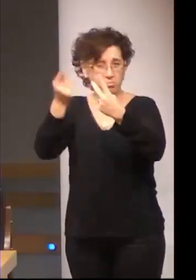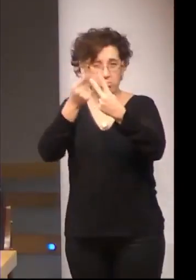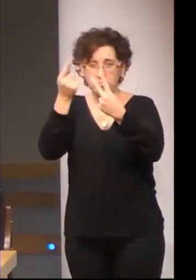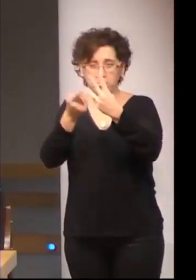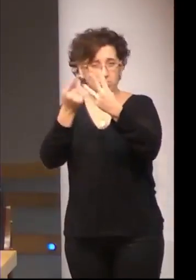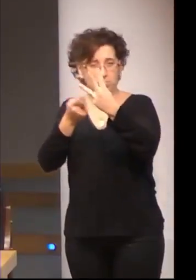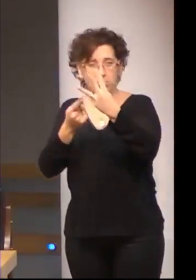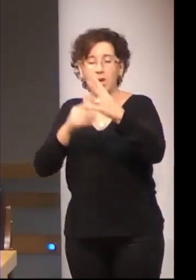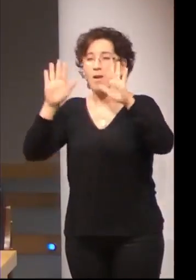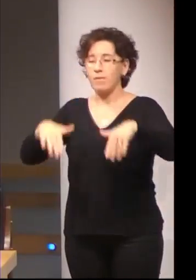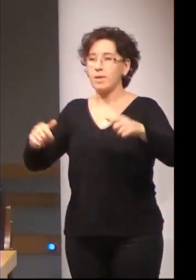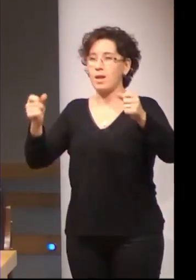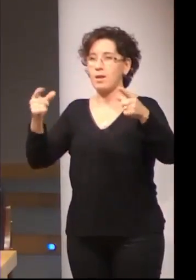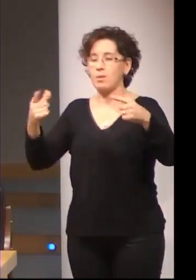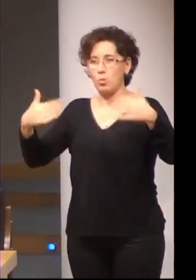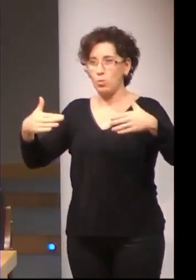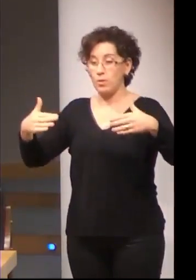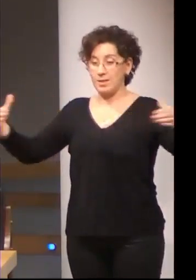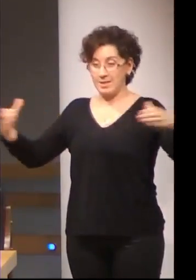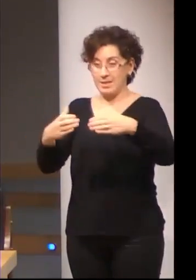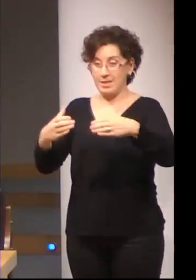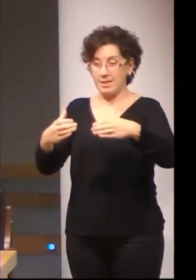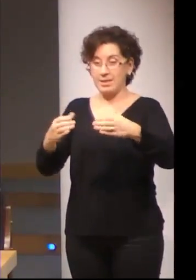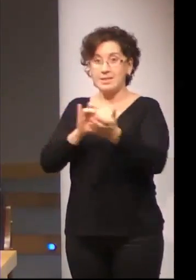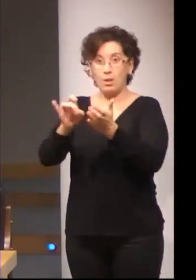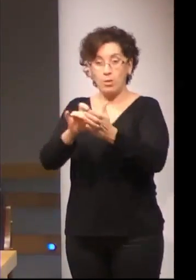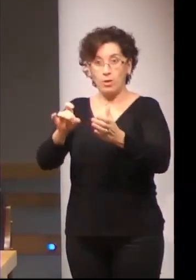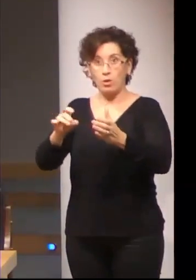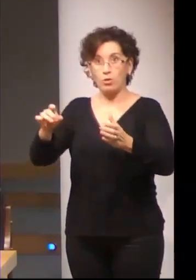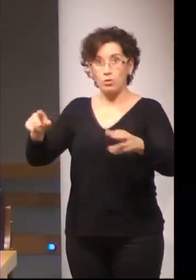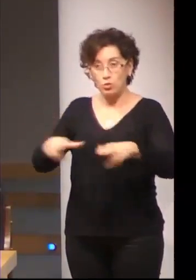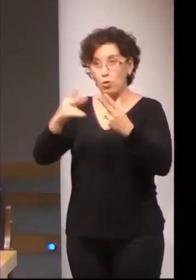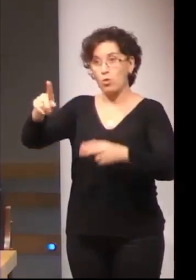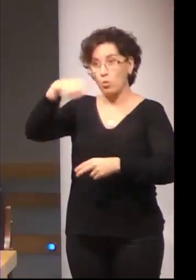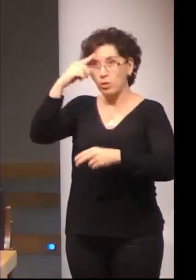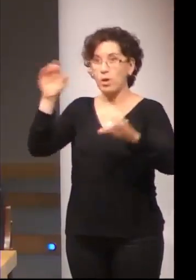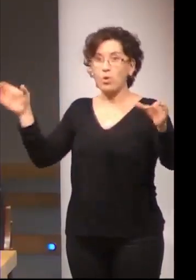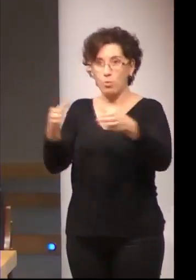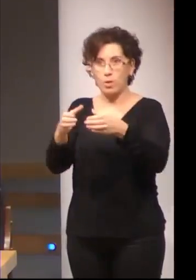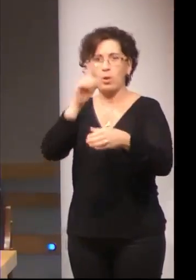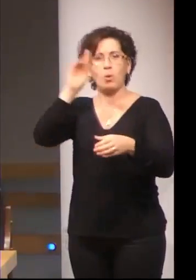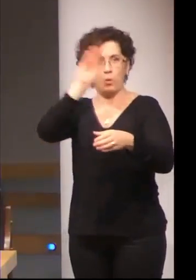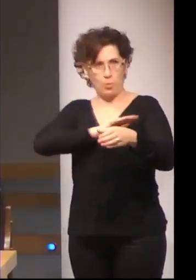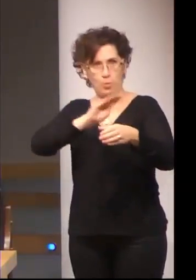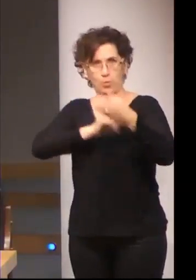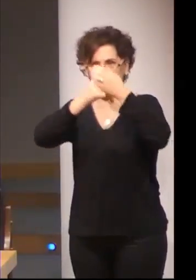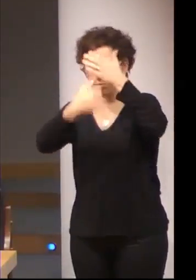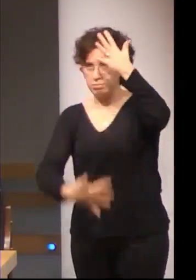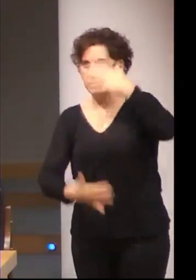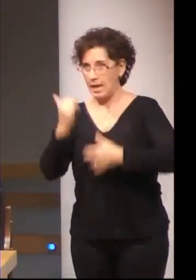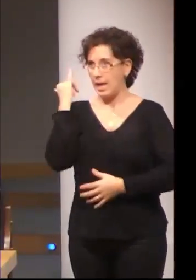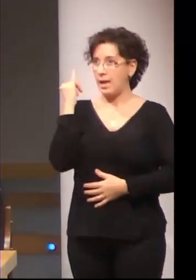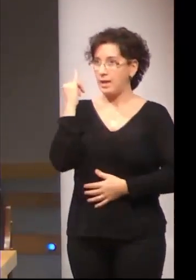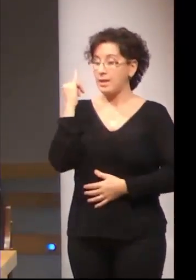que tenemos una familia profesional de servicios sociales, socioculturales y a la comunidad. aparece entonces